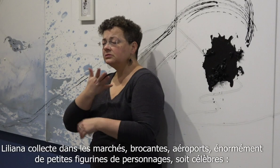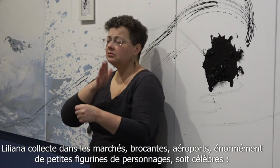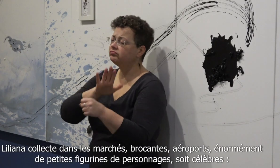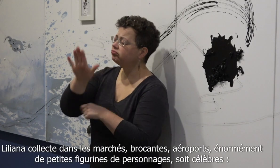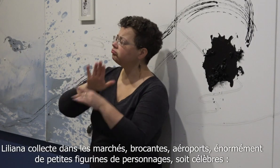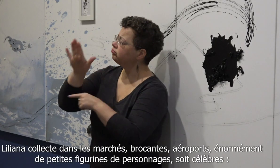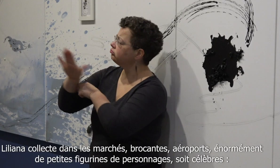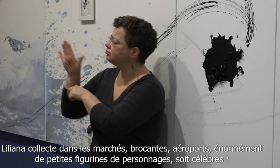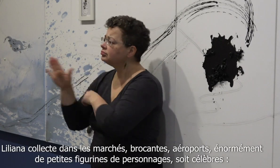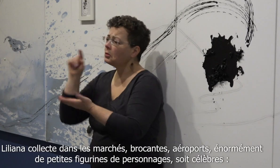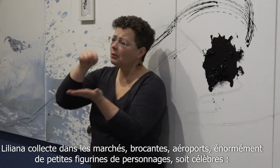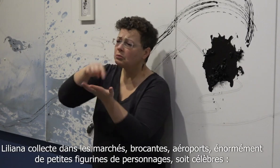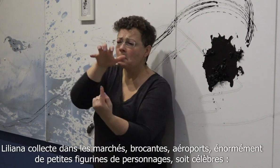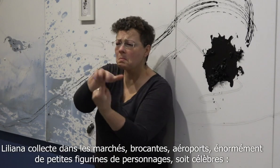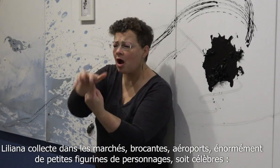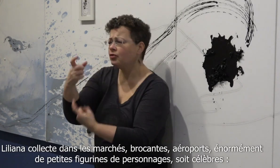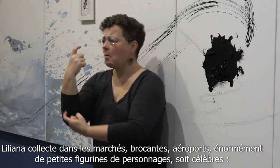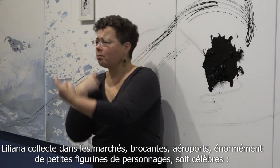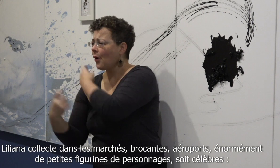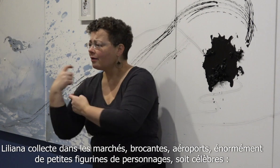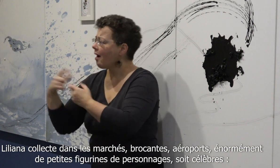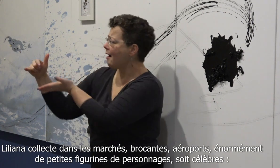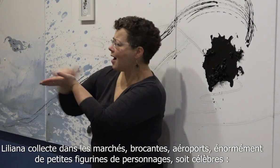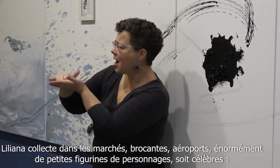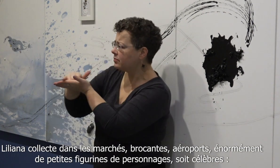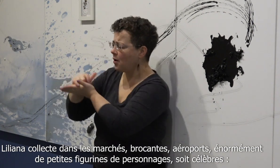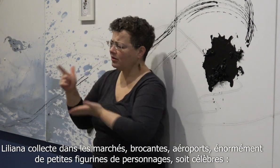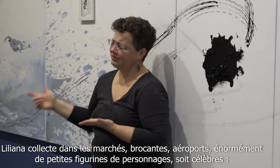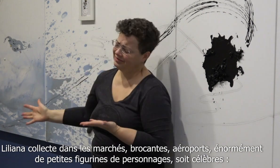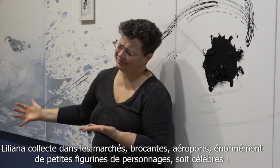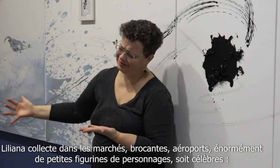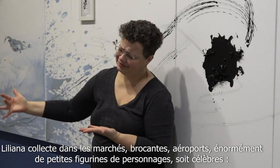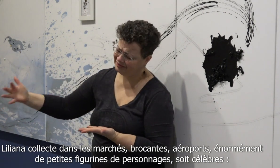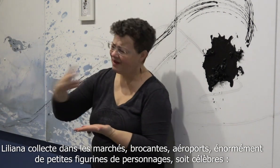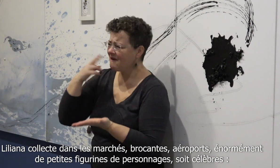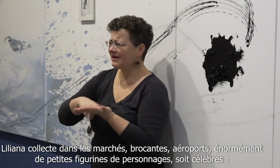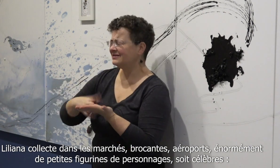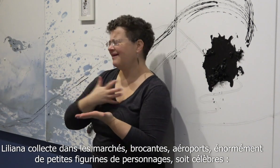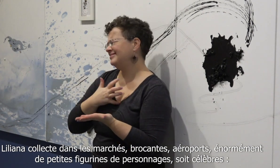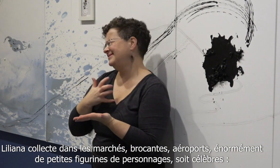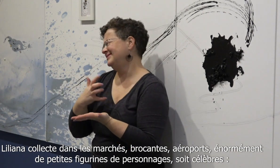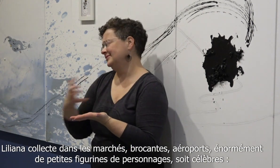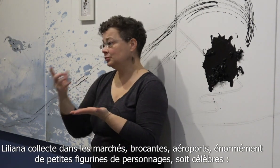Liliana collecte dans les marchés, brocantes, aéroports, énormément de petites figurines de personnages.